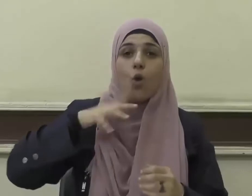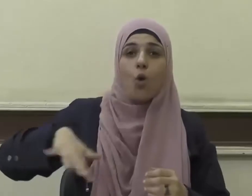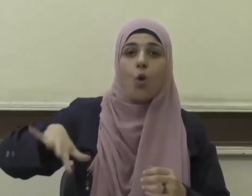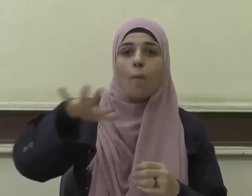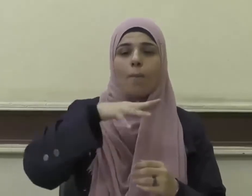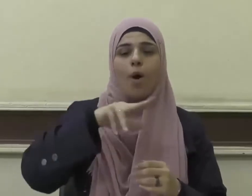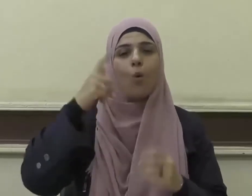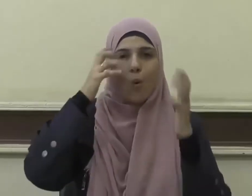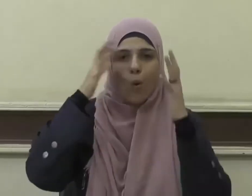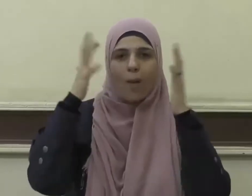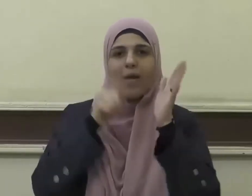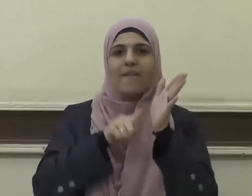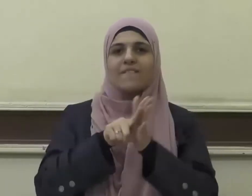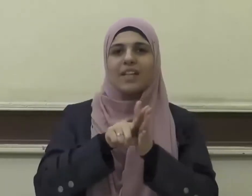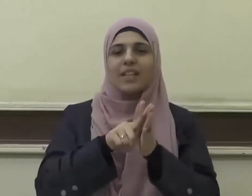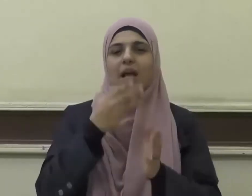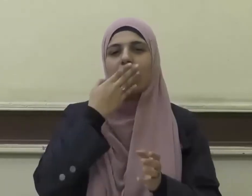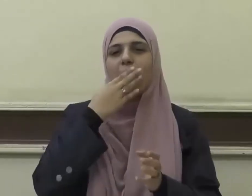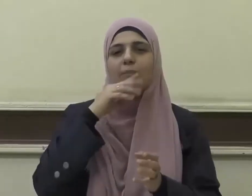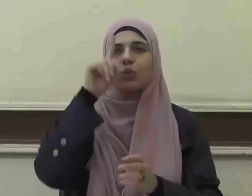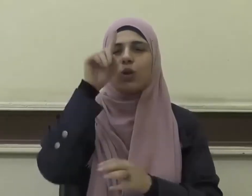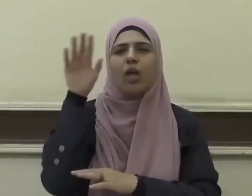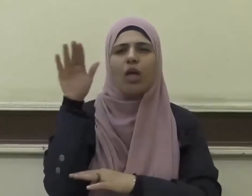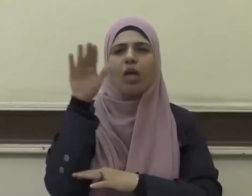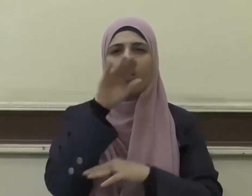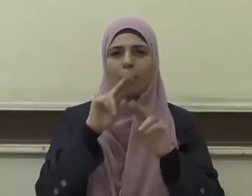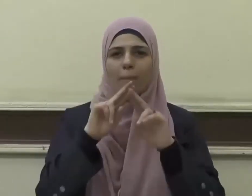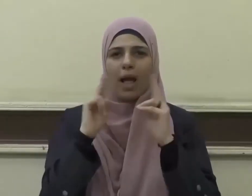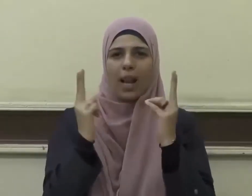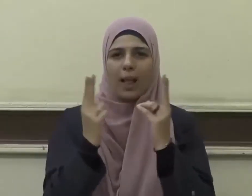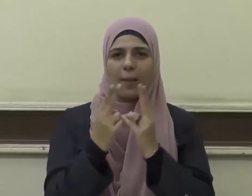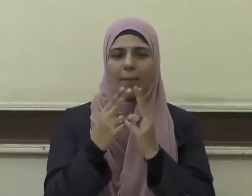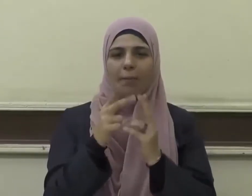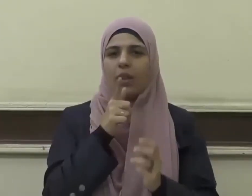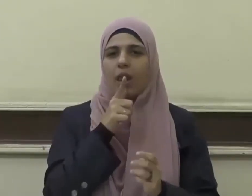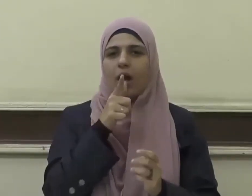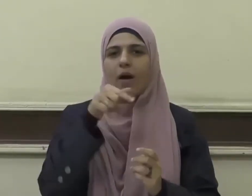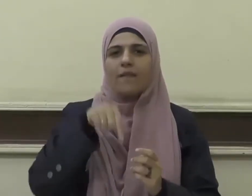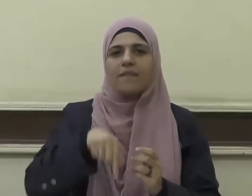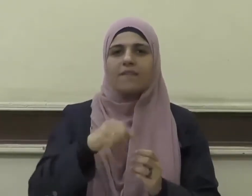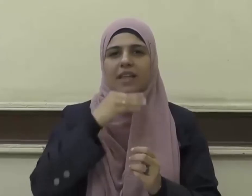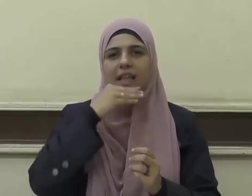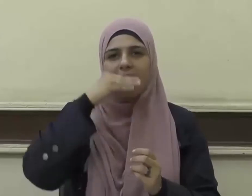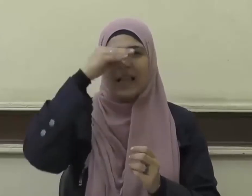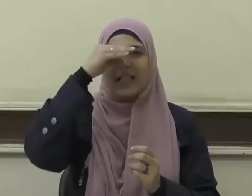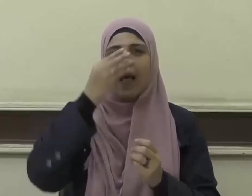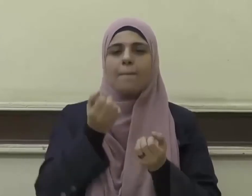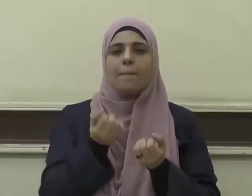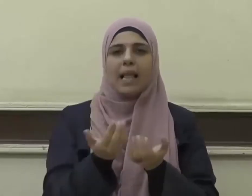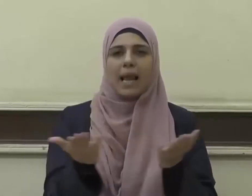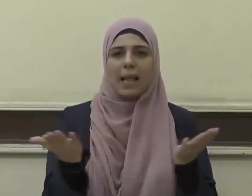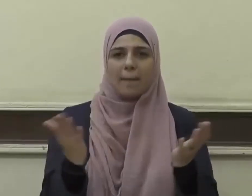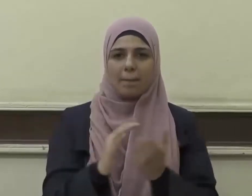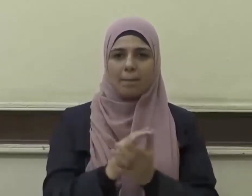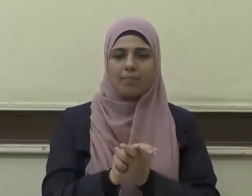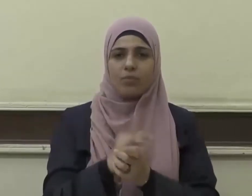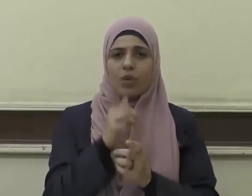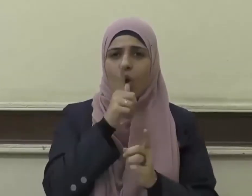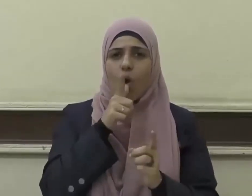الحمد لله رب العالمين القائل في كتابه الكريم قل هل يستوي